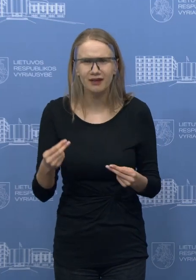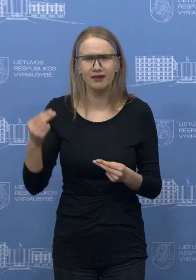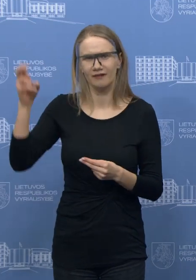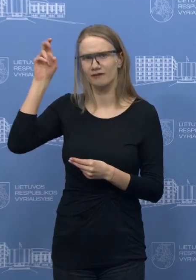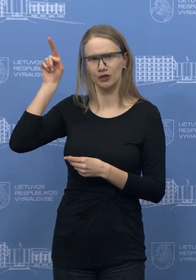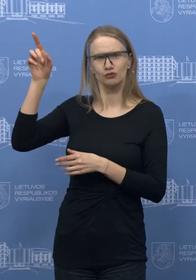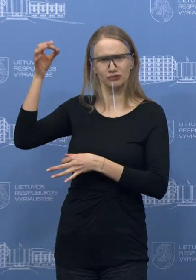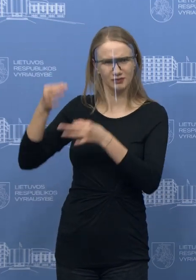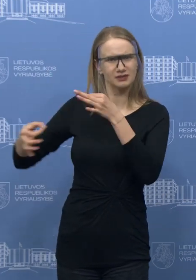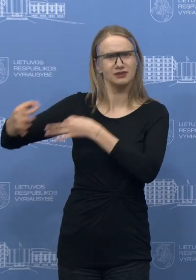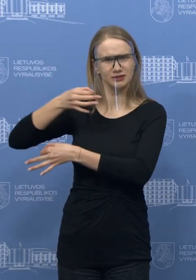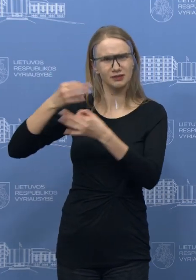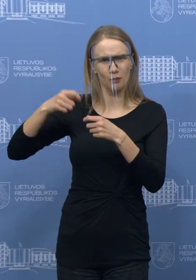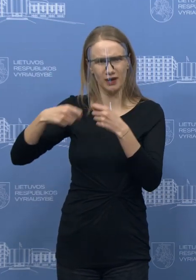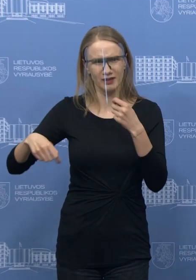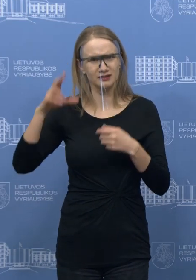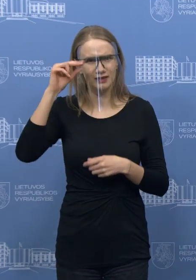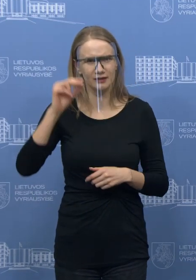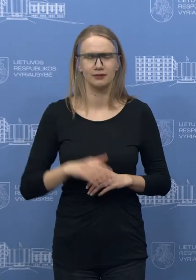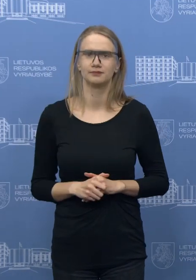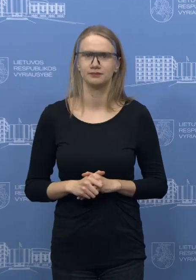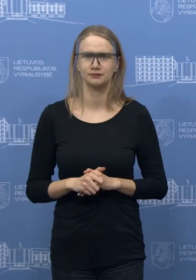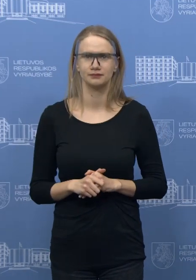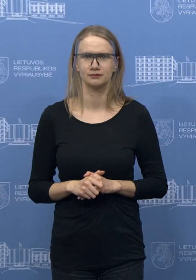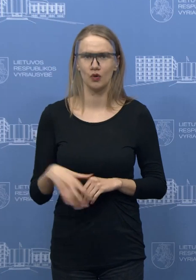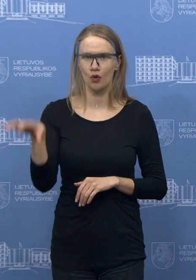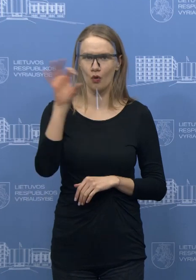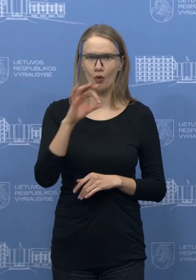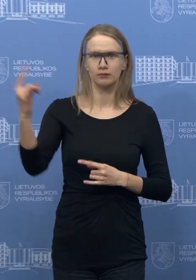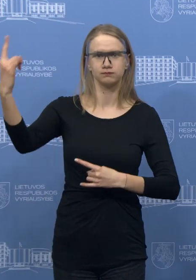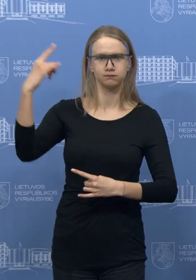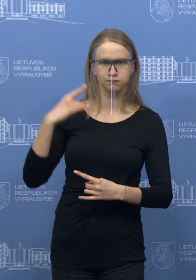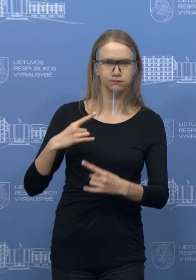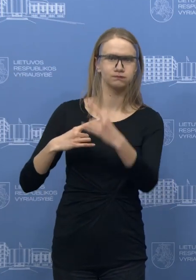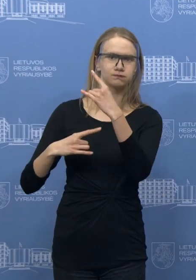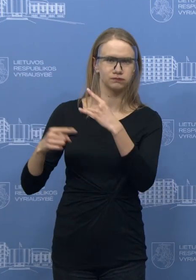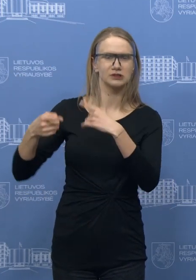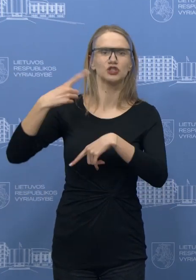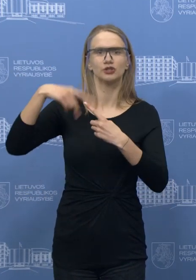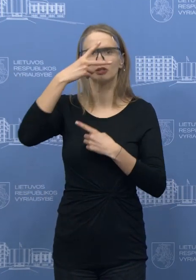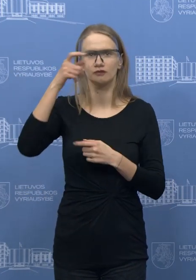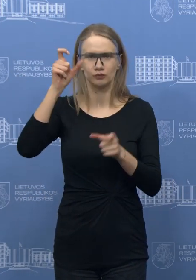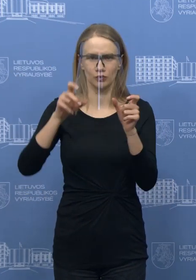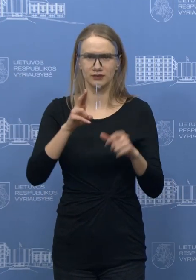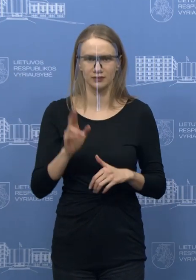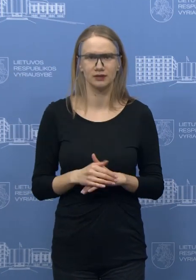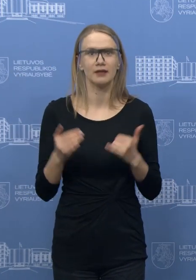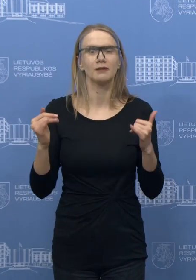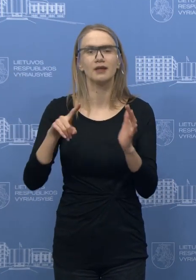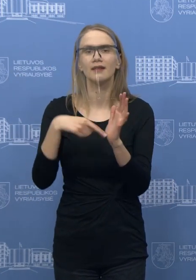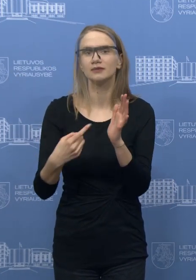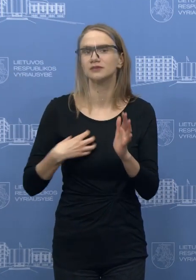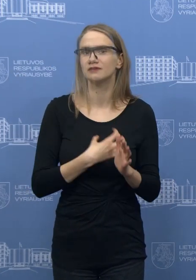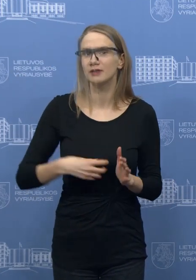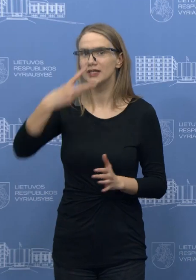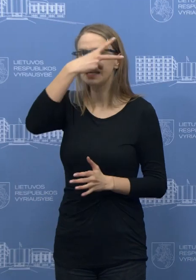kitą patiesimo datą? Tai galbūt dėl susisiekimo. Mes kalbame pirmiausiai apie mūsų piriečių repatriacijos klausimus.